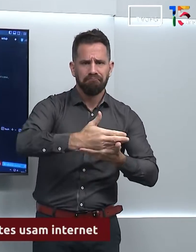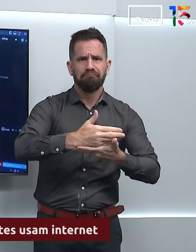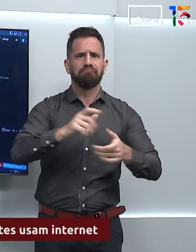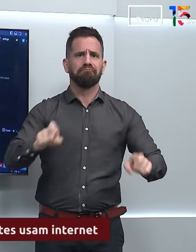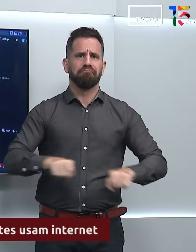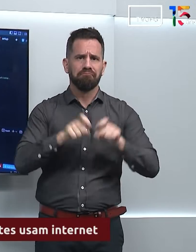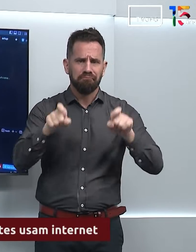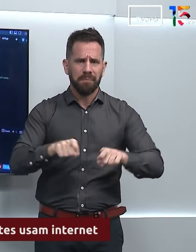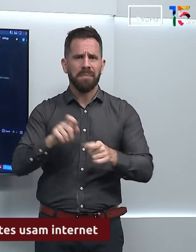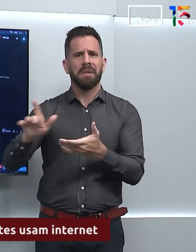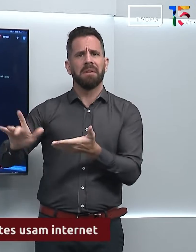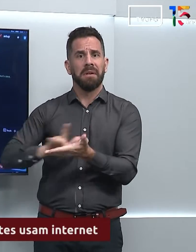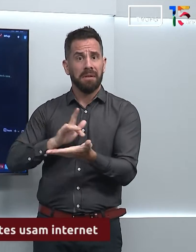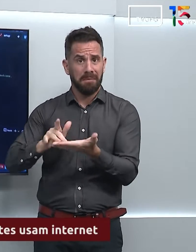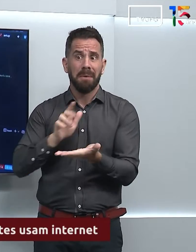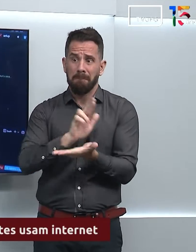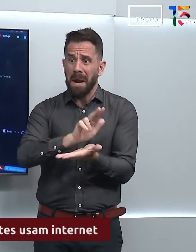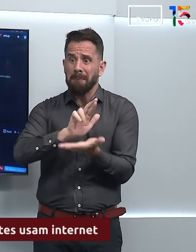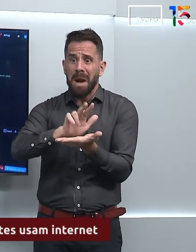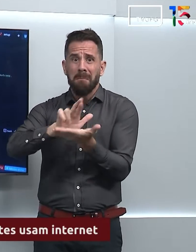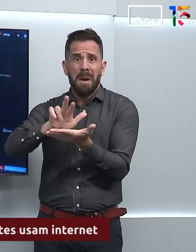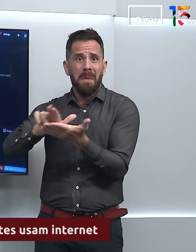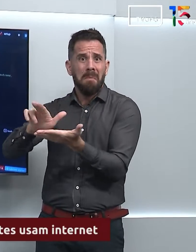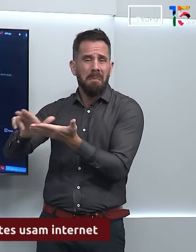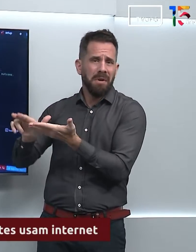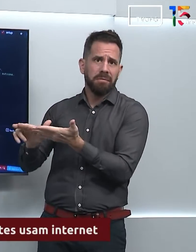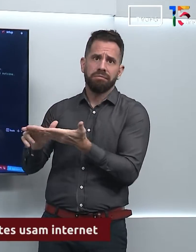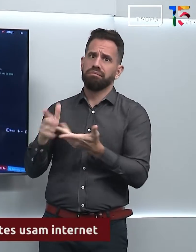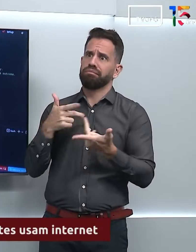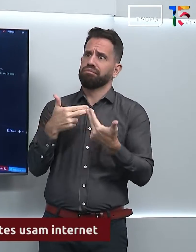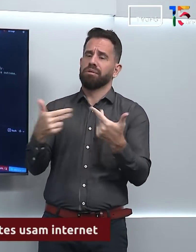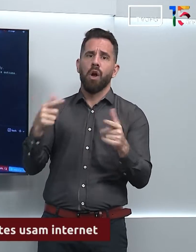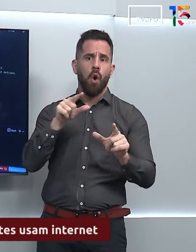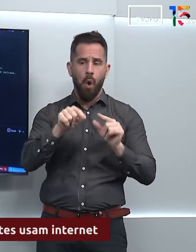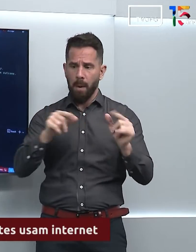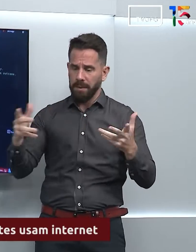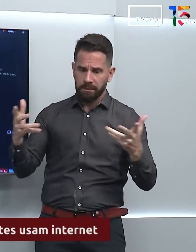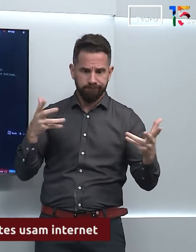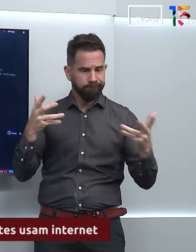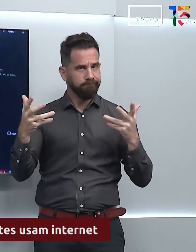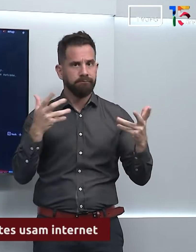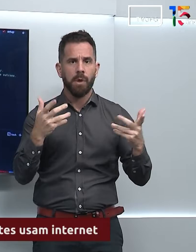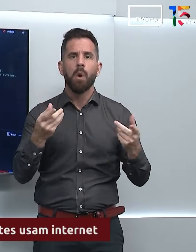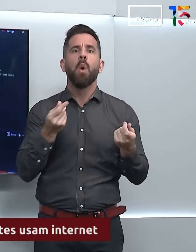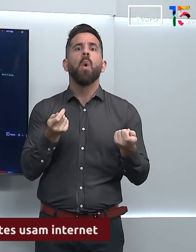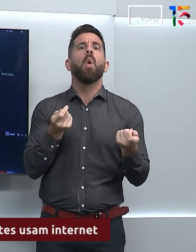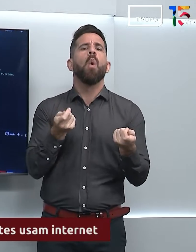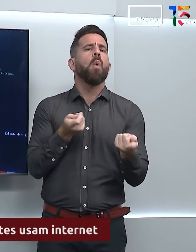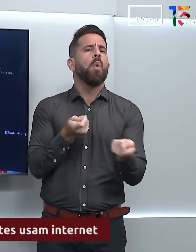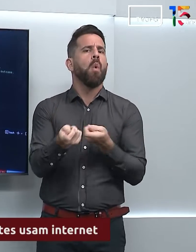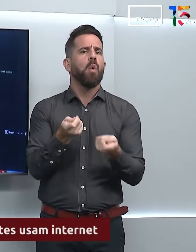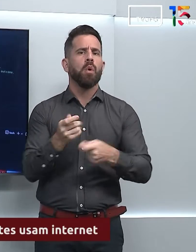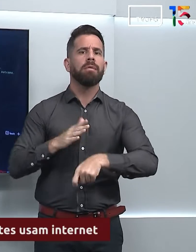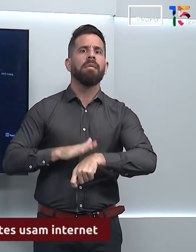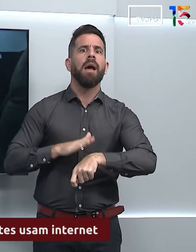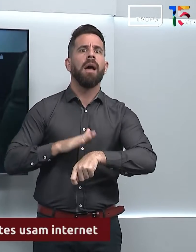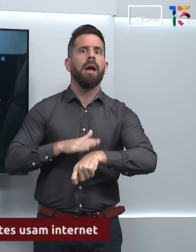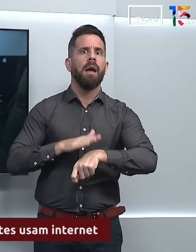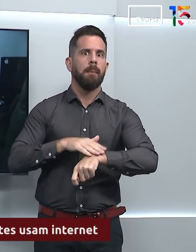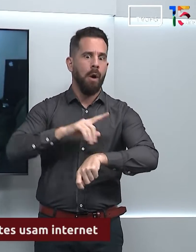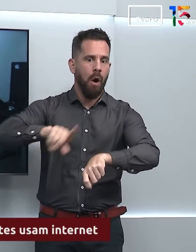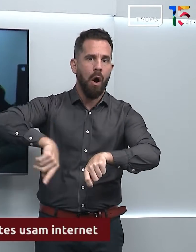computadores, tablets. É tanta opção de tela que muitas vezes é difícil até controlar o tempo na frente delas.